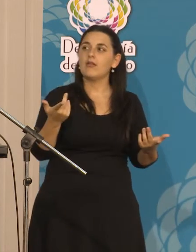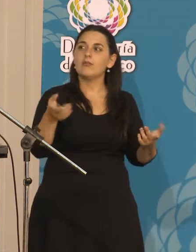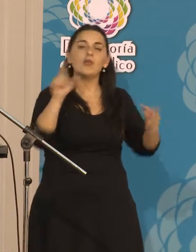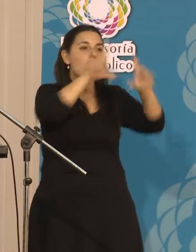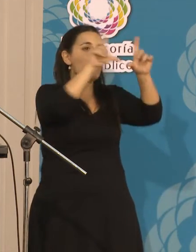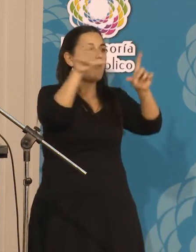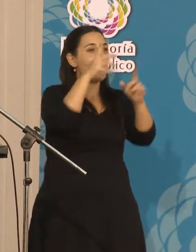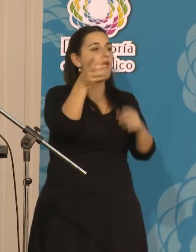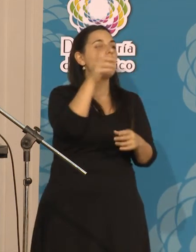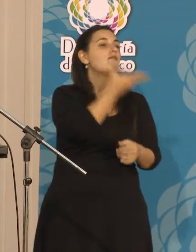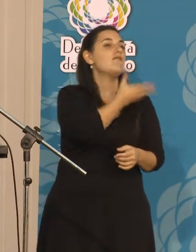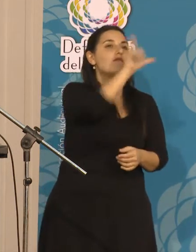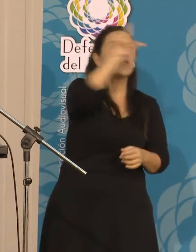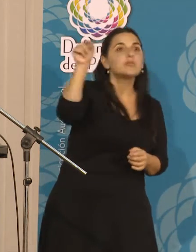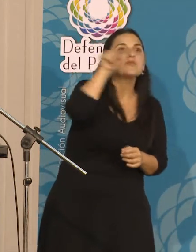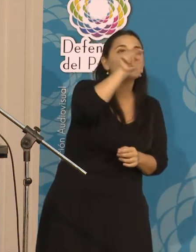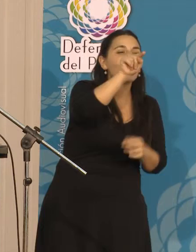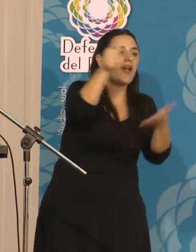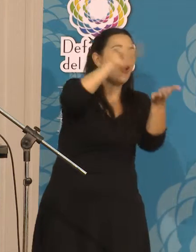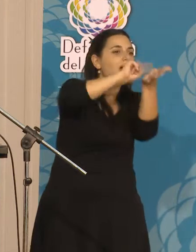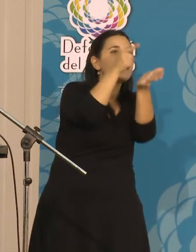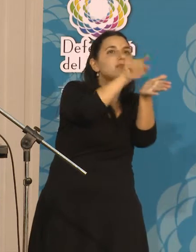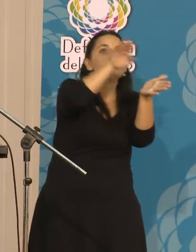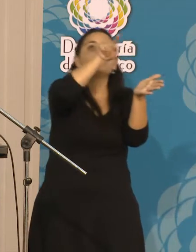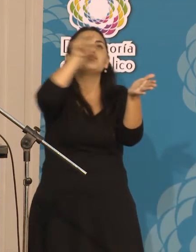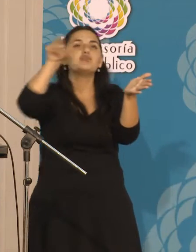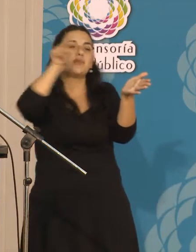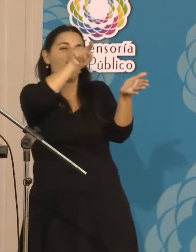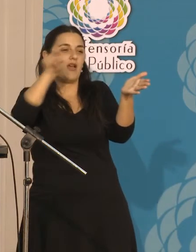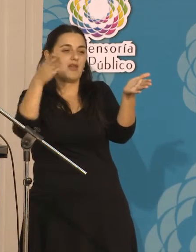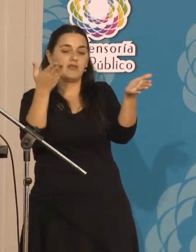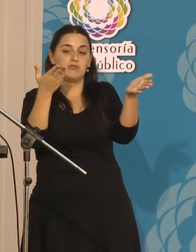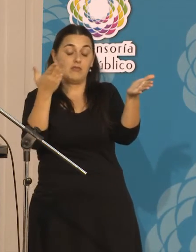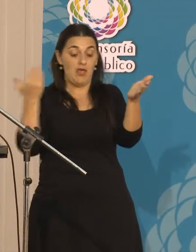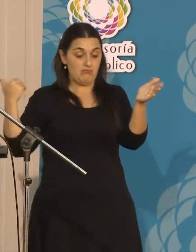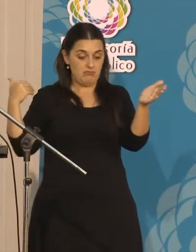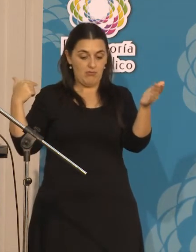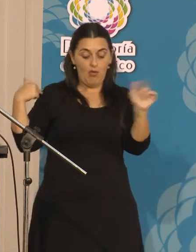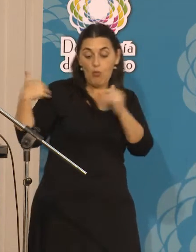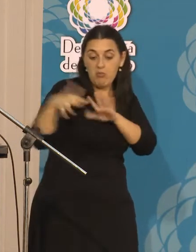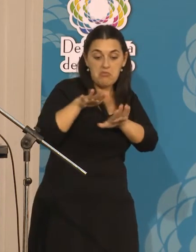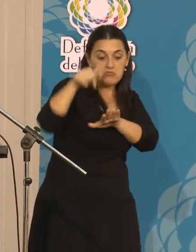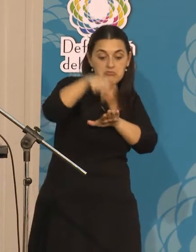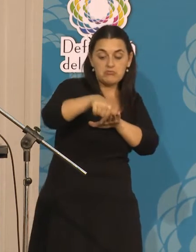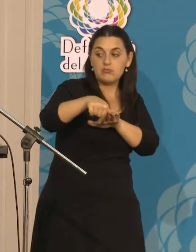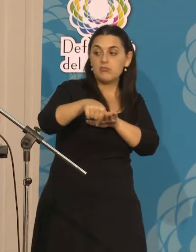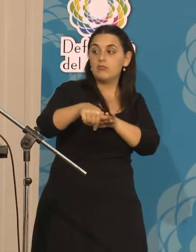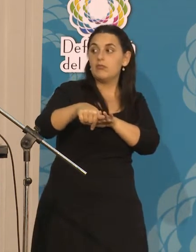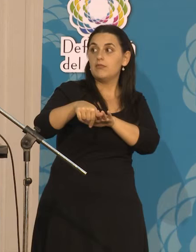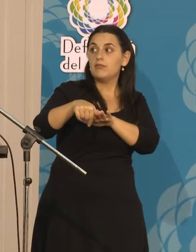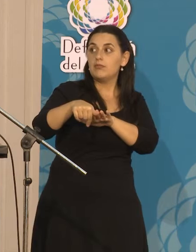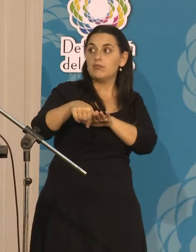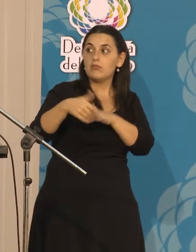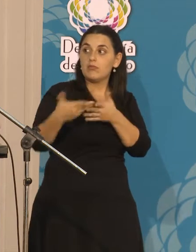aproximadamente de la capital formoseña. Hoy por hoy se